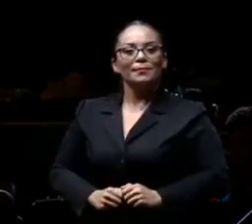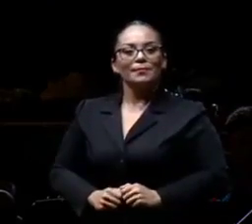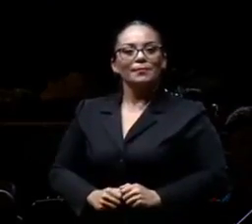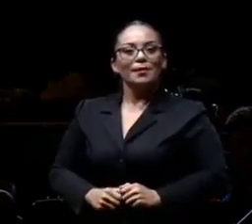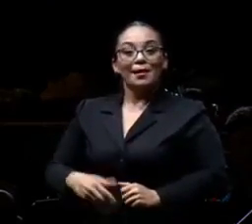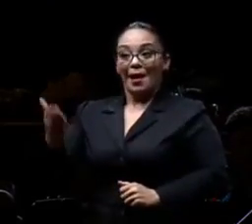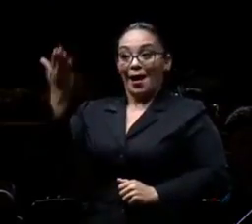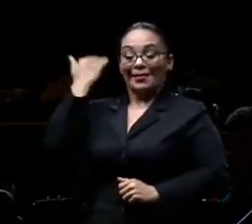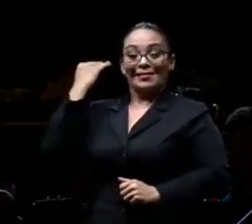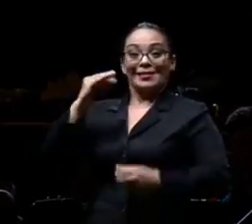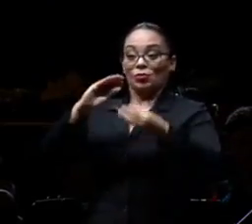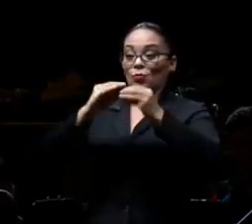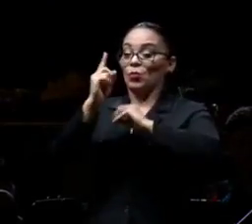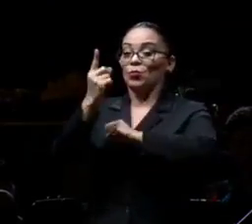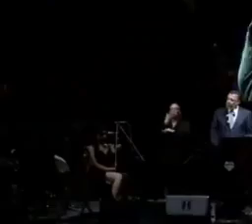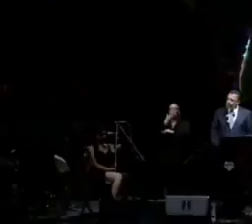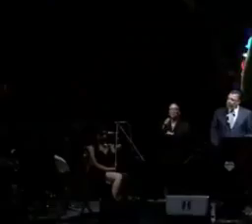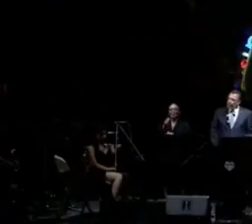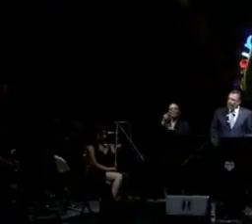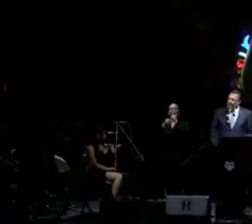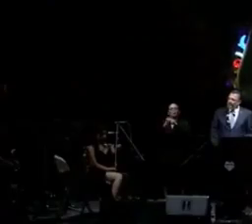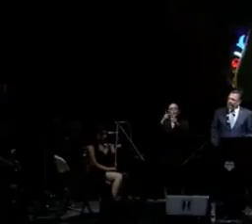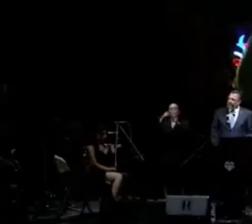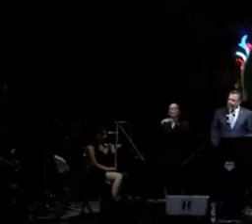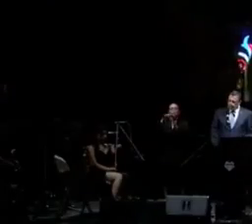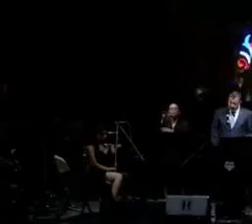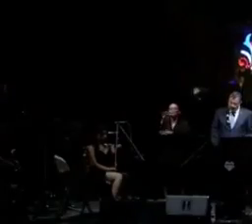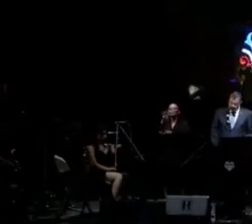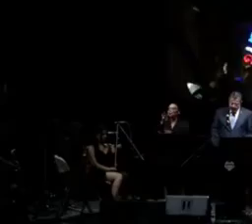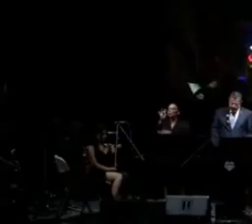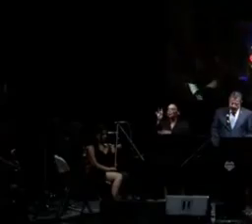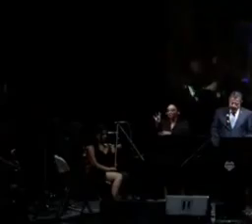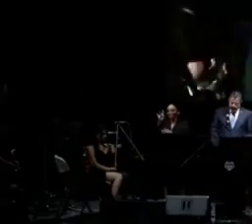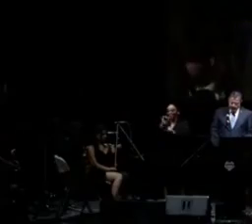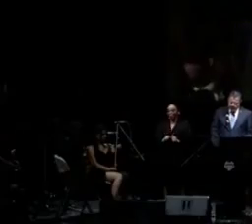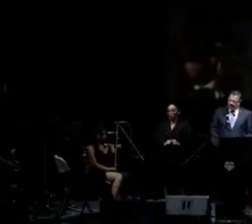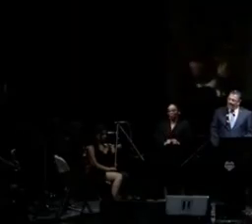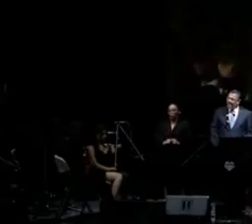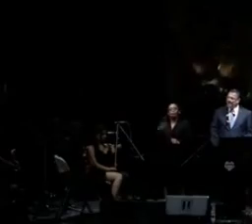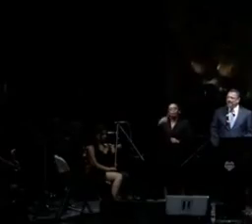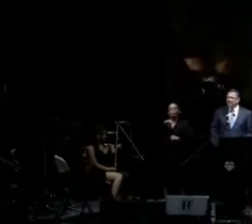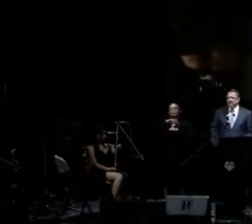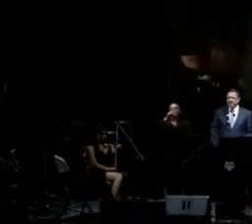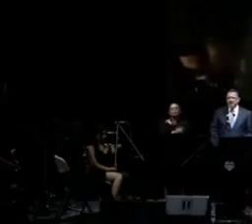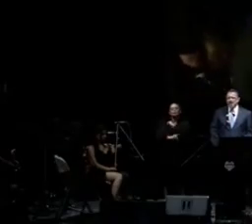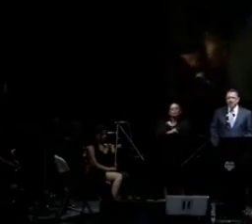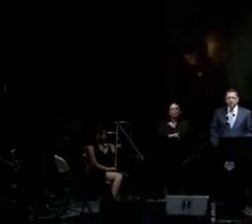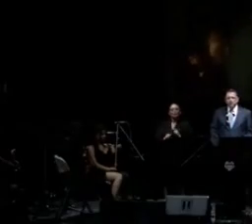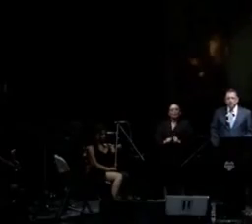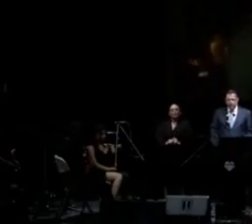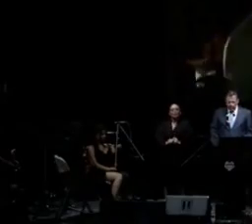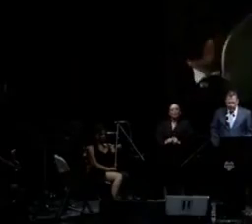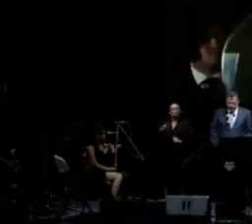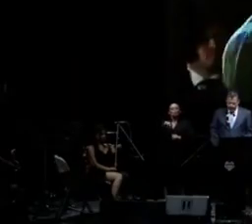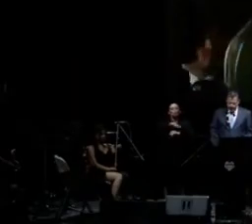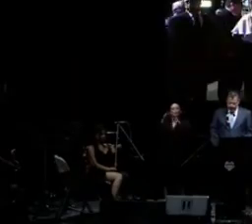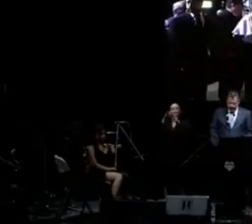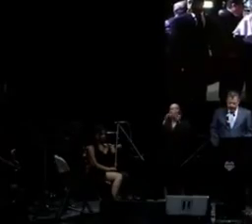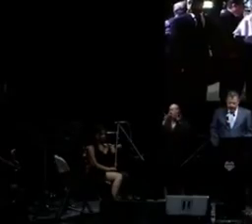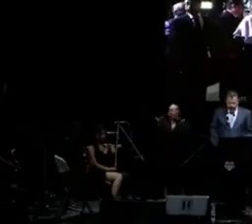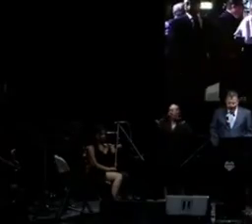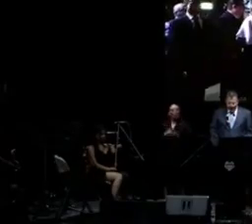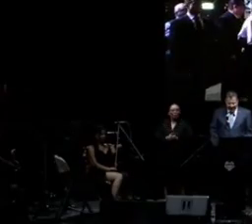de diciembre de 1948, nuestra patria, nuestro pueblo